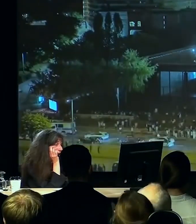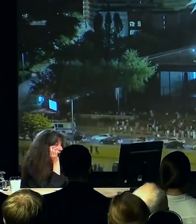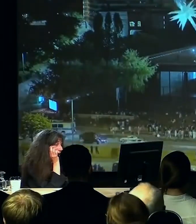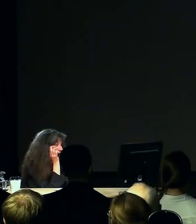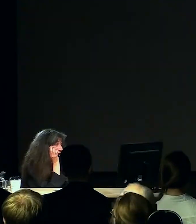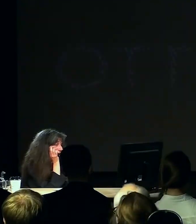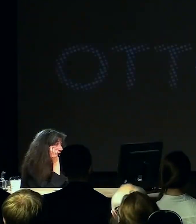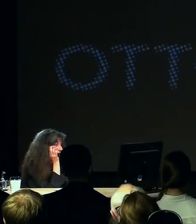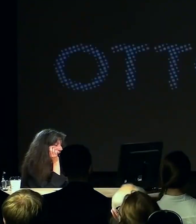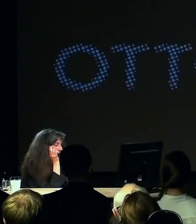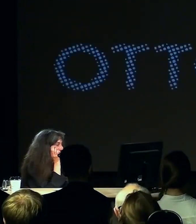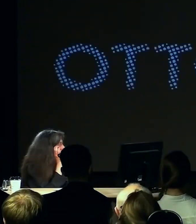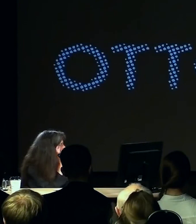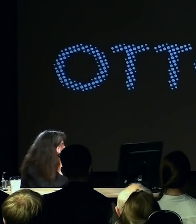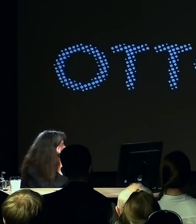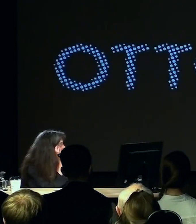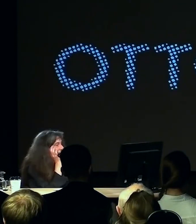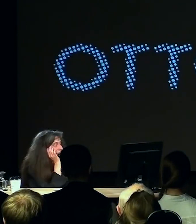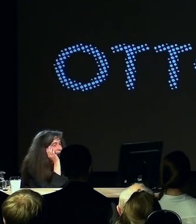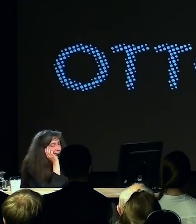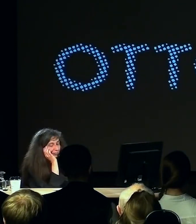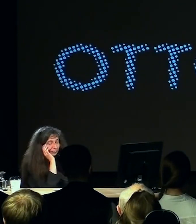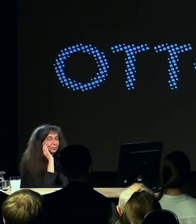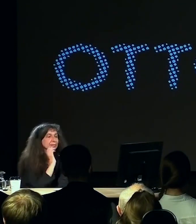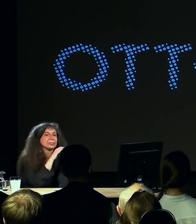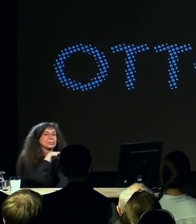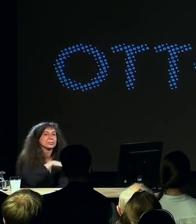подсвечены. Звёзды ярко подсвечены.